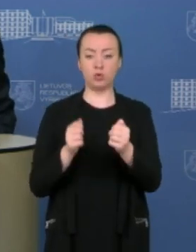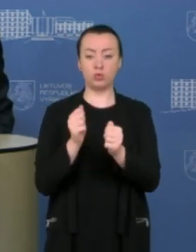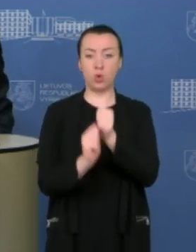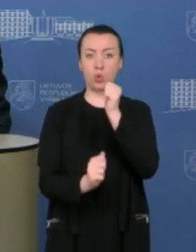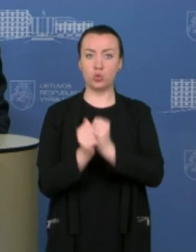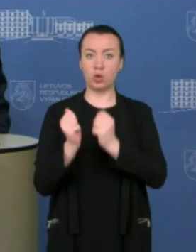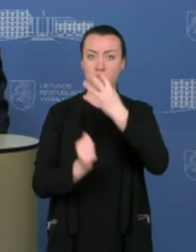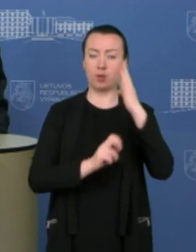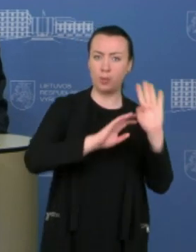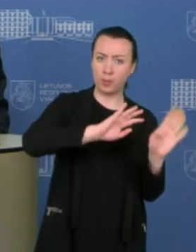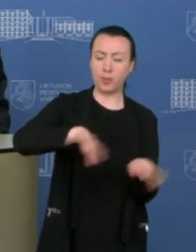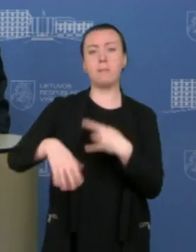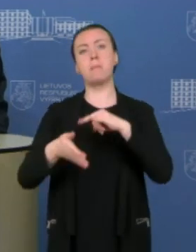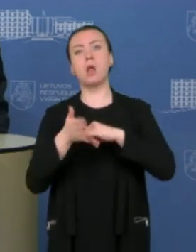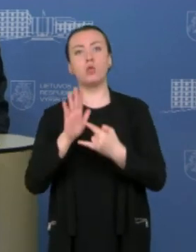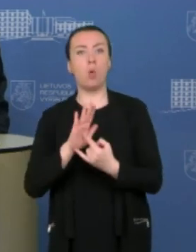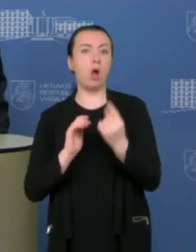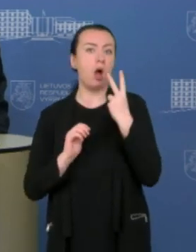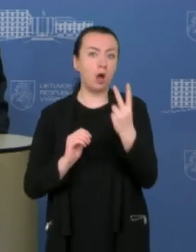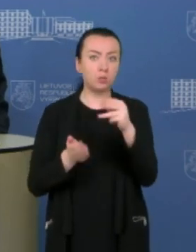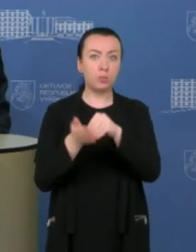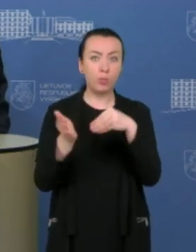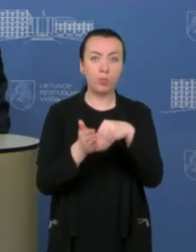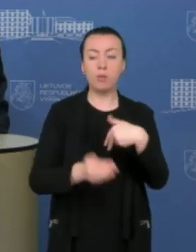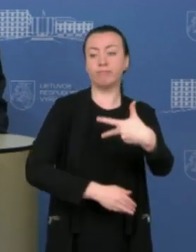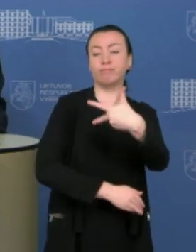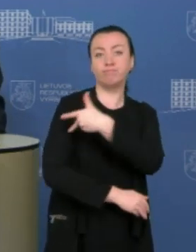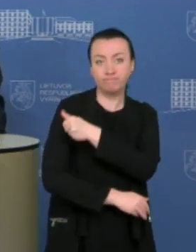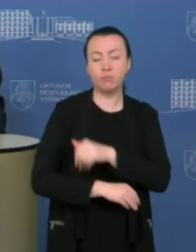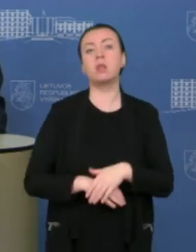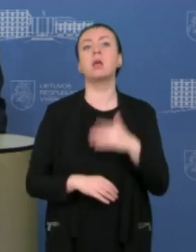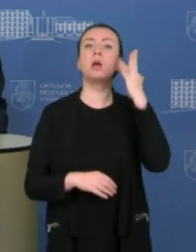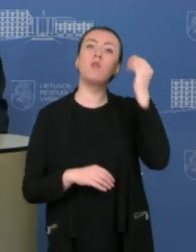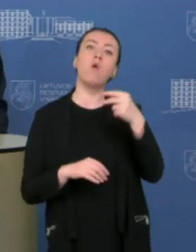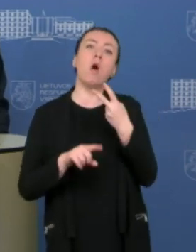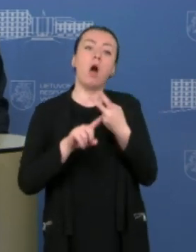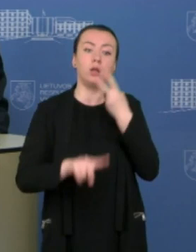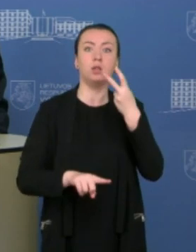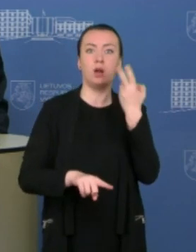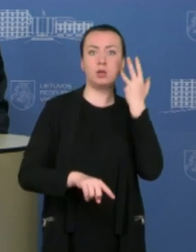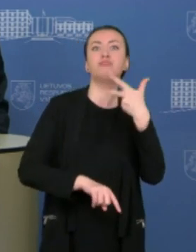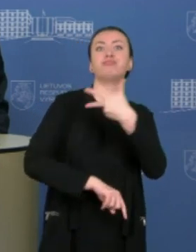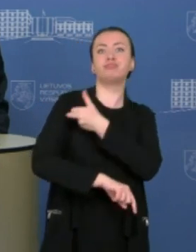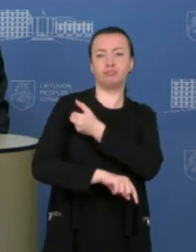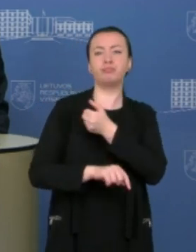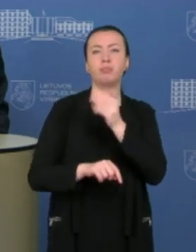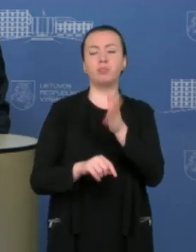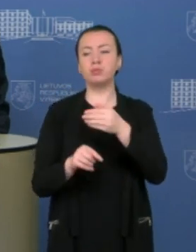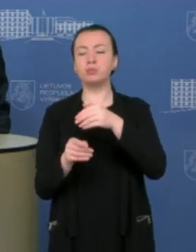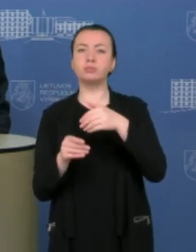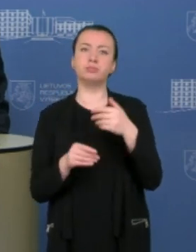ketvirtos jau planuojame antrą etapą. Tai aš manau, kad antro etapą metu mes padarysime tam tikras